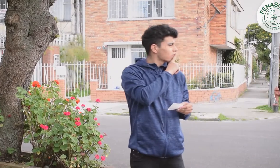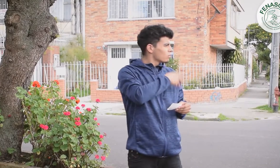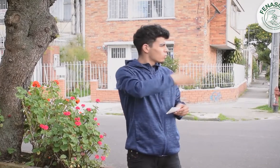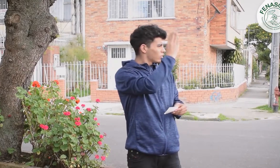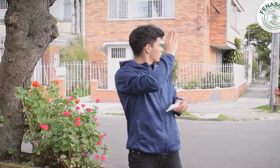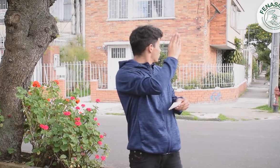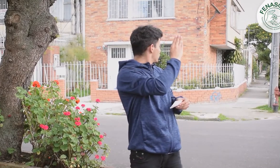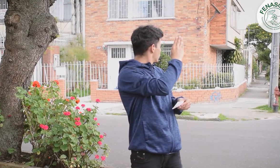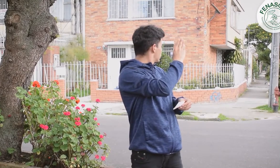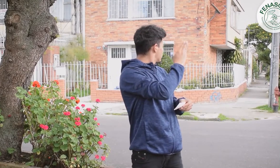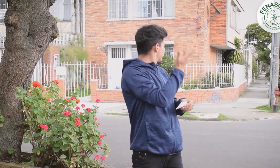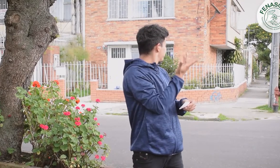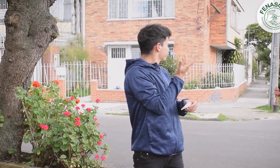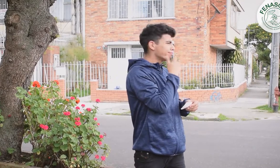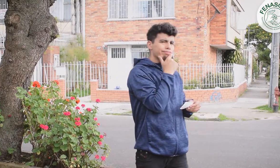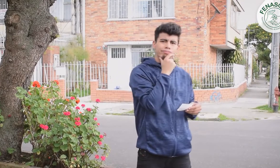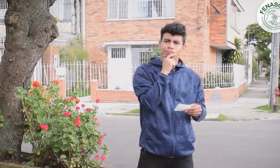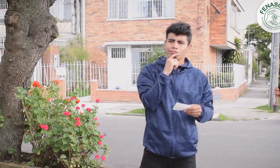¿Será allá o por esa cuadra?